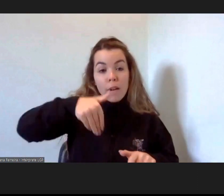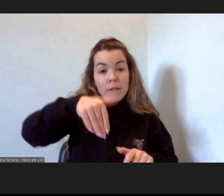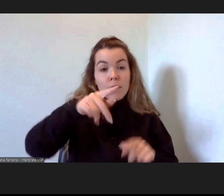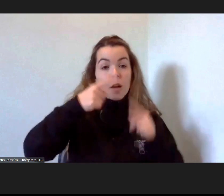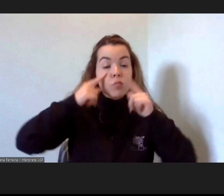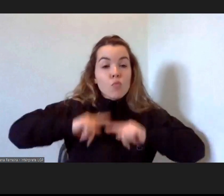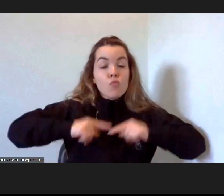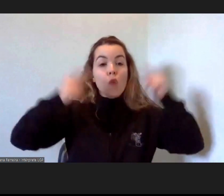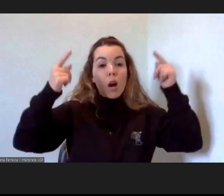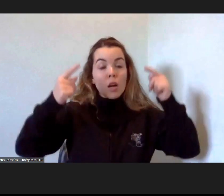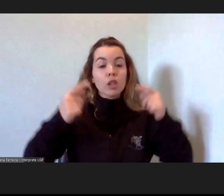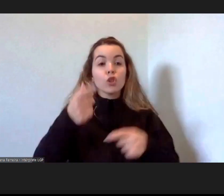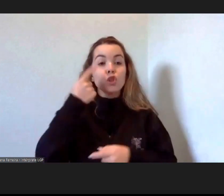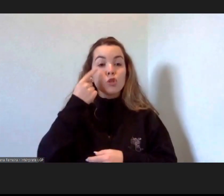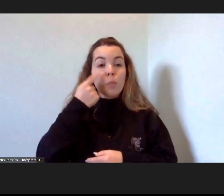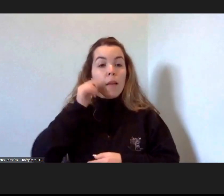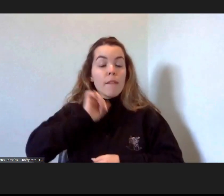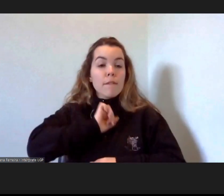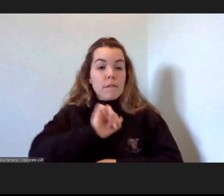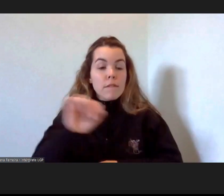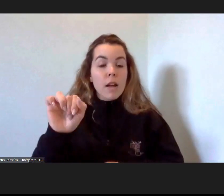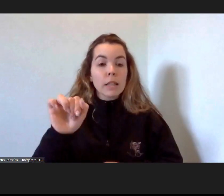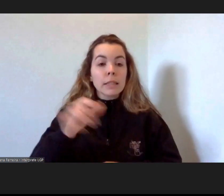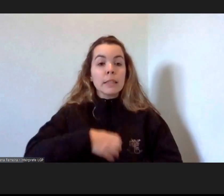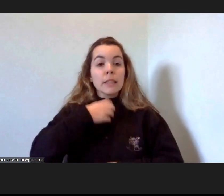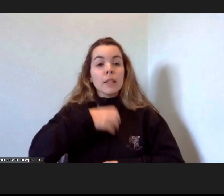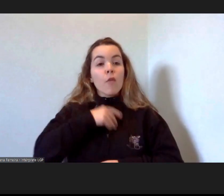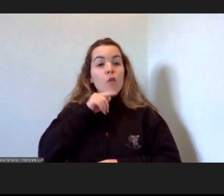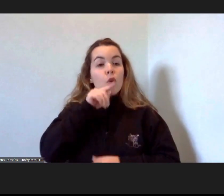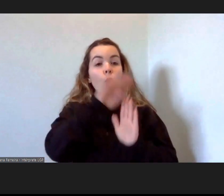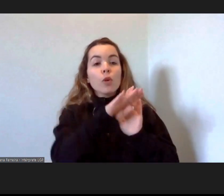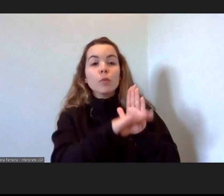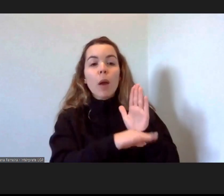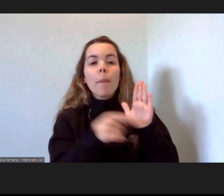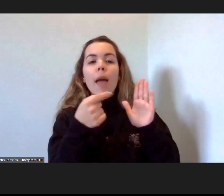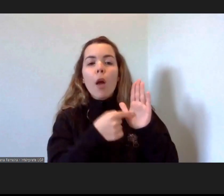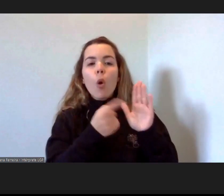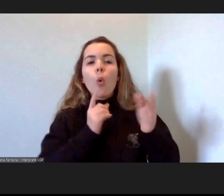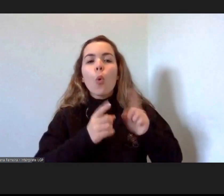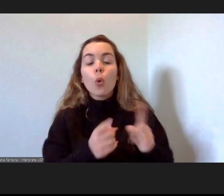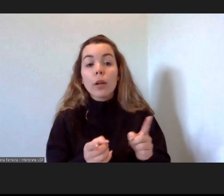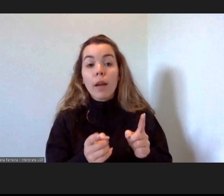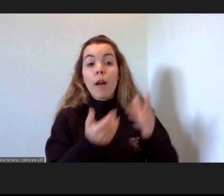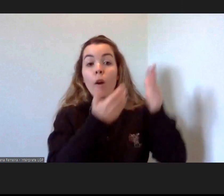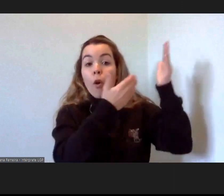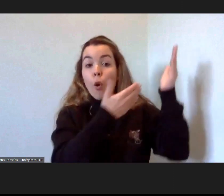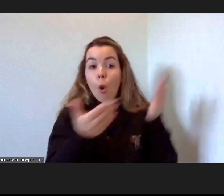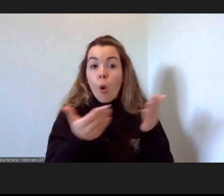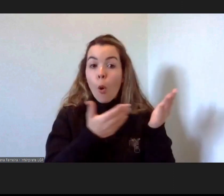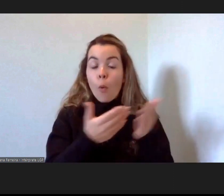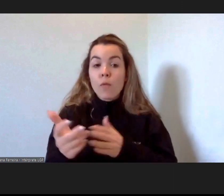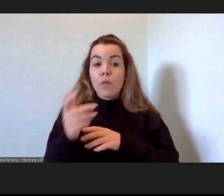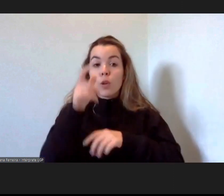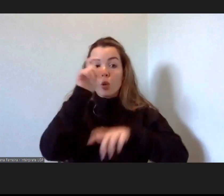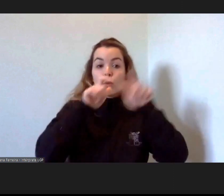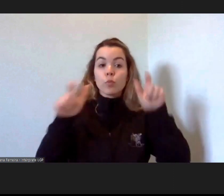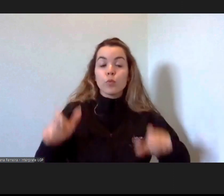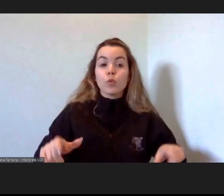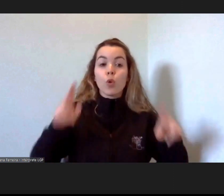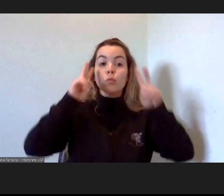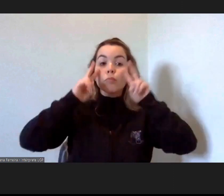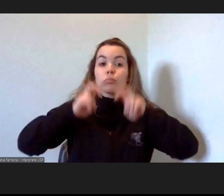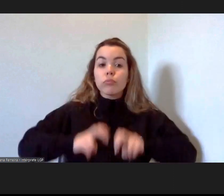sua experiência, o que significou para eles este programa, onde convido investigadores internacionais e nacionais